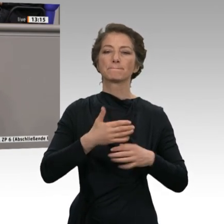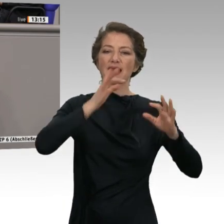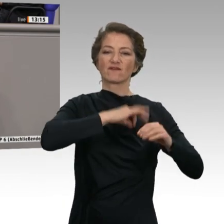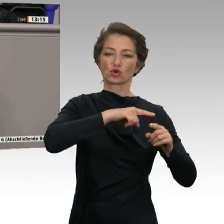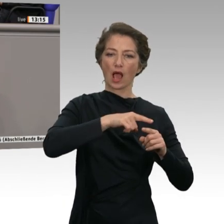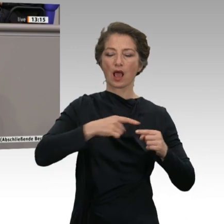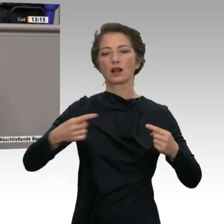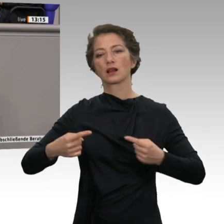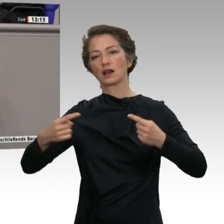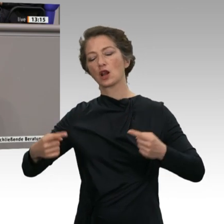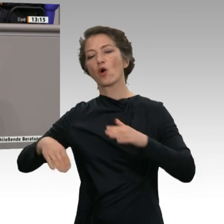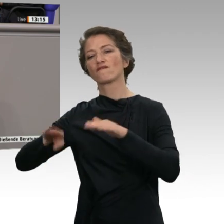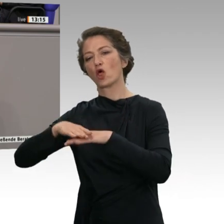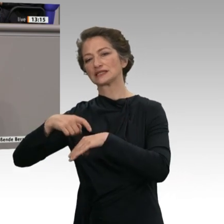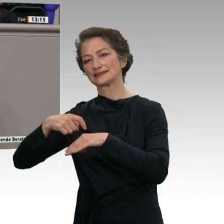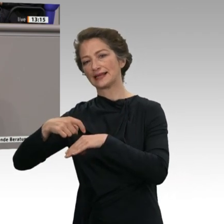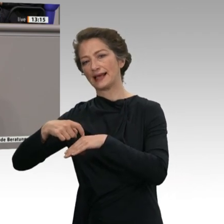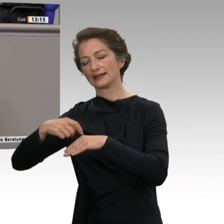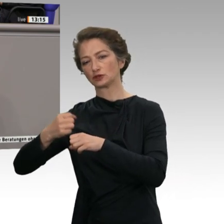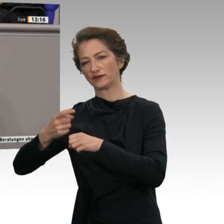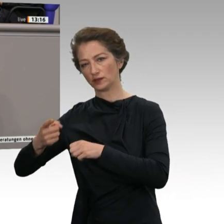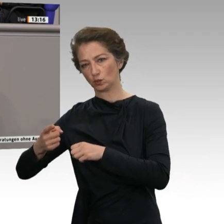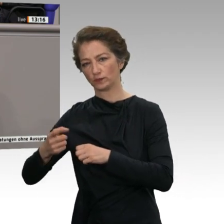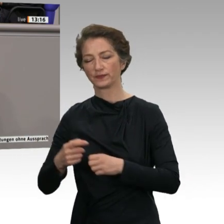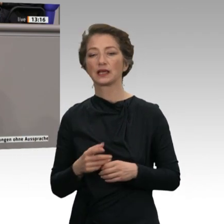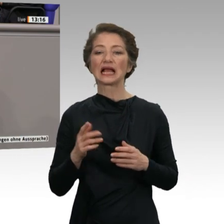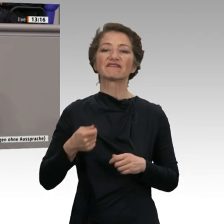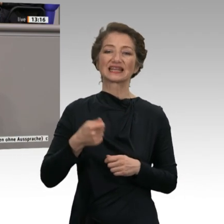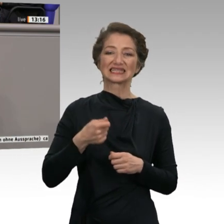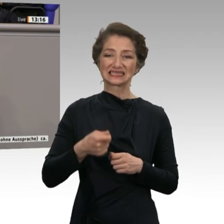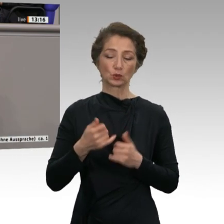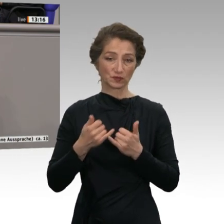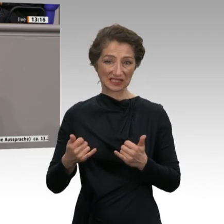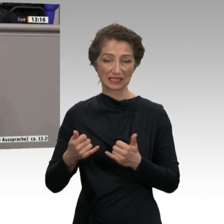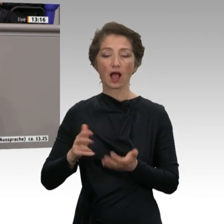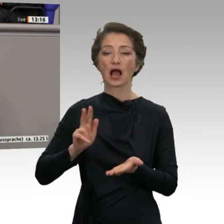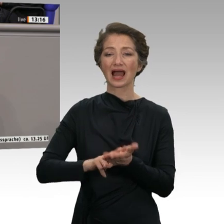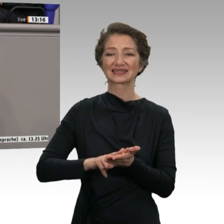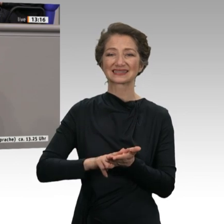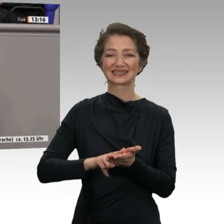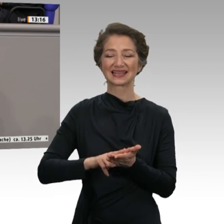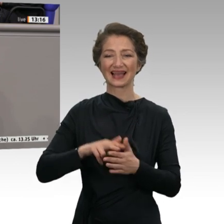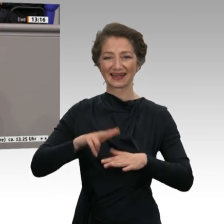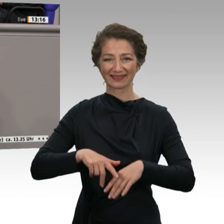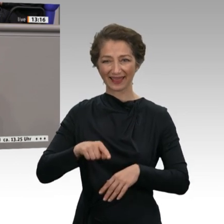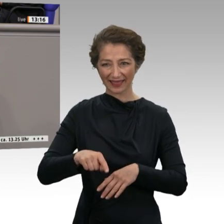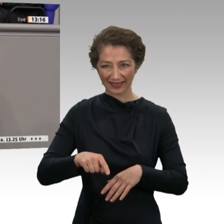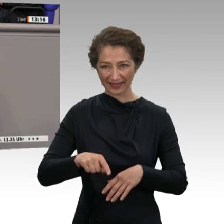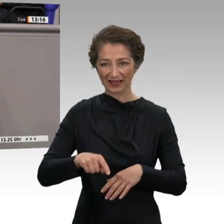massiv. Auf der Finanzierungsseite dürfte die sogenannte Garantierente ein Vielfaches der Kosten der Grundrente verursachen.